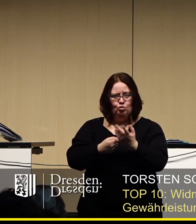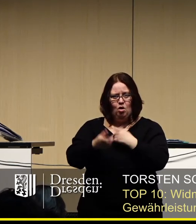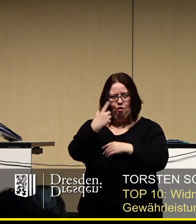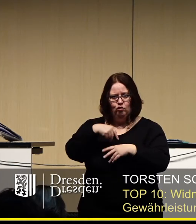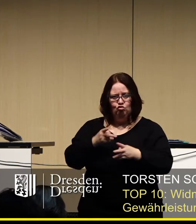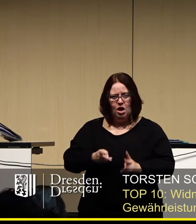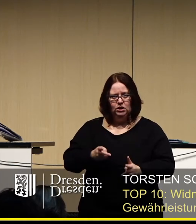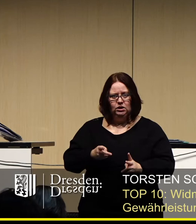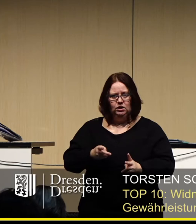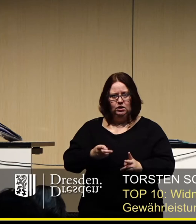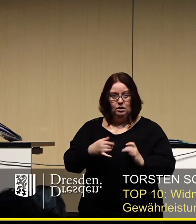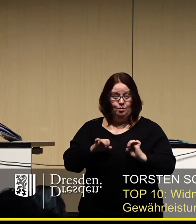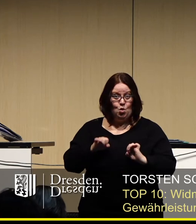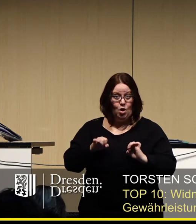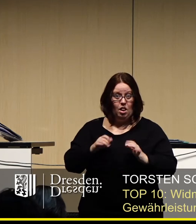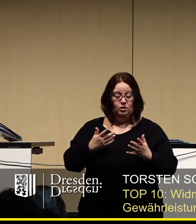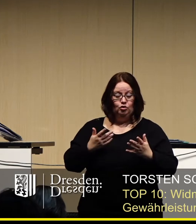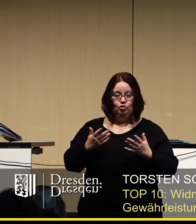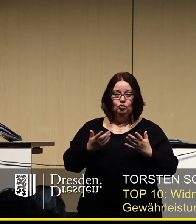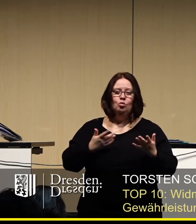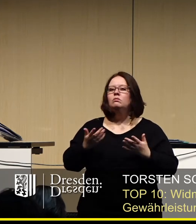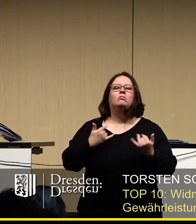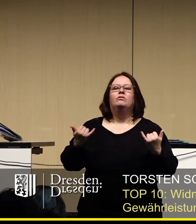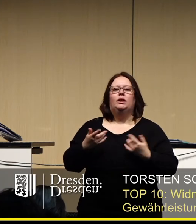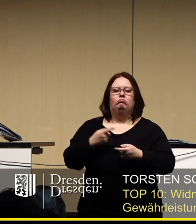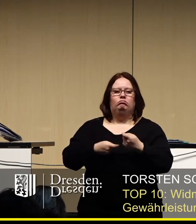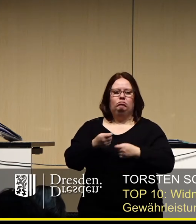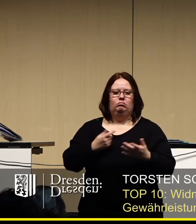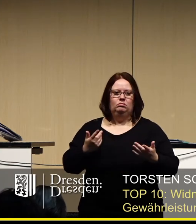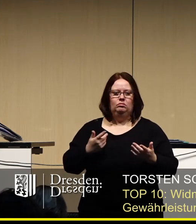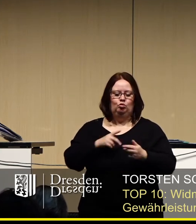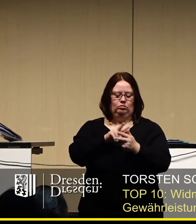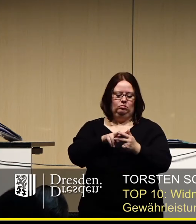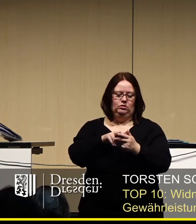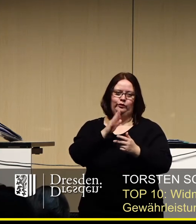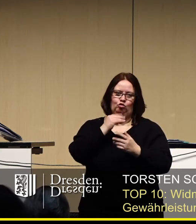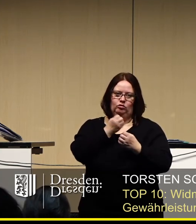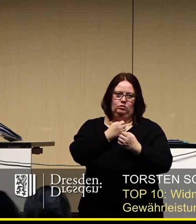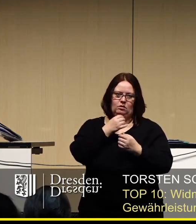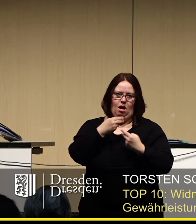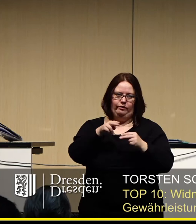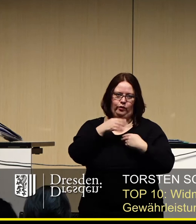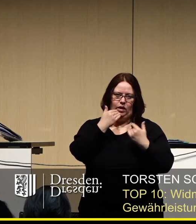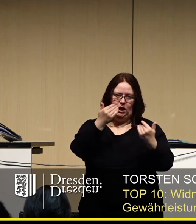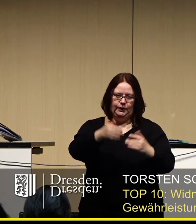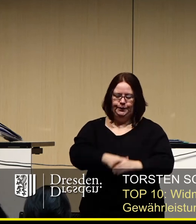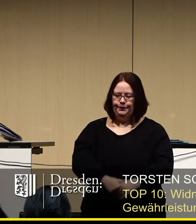Stadt möglich dann und wie kann damit umgegangen werden. Diese Fragen hätte ich ganz gerne nochmal geklärt. Vielen Dank.